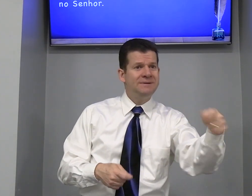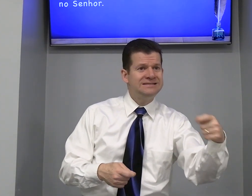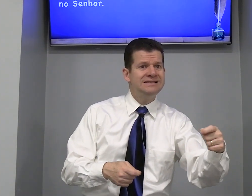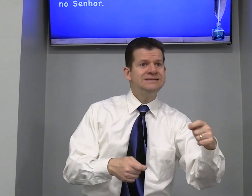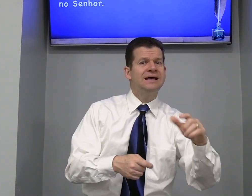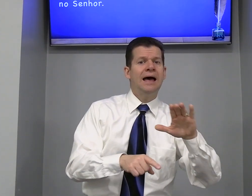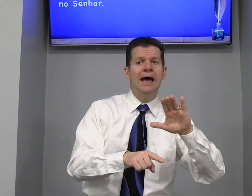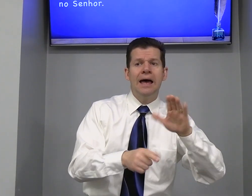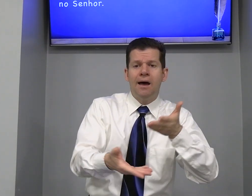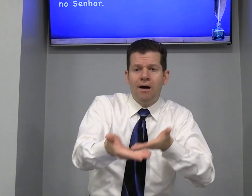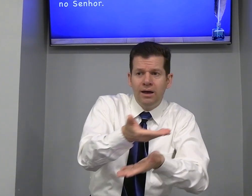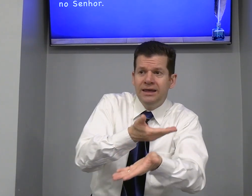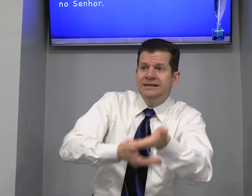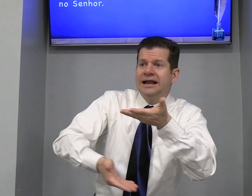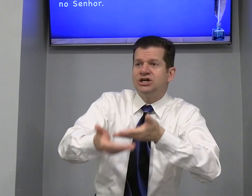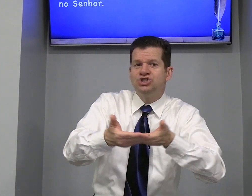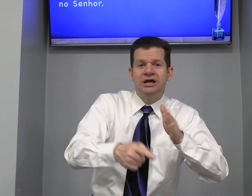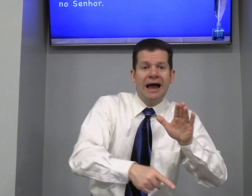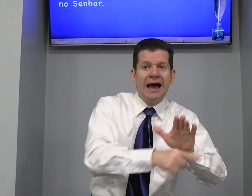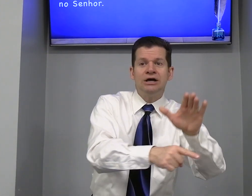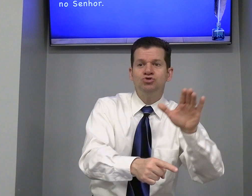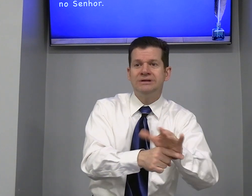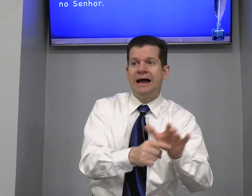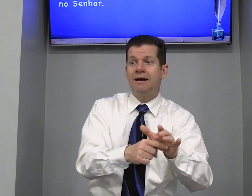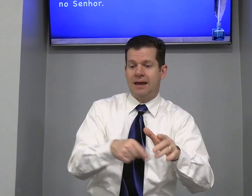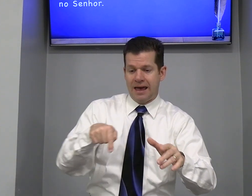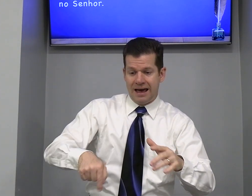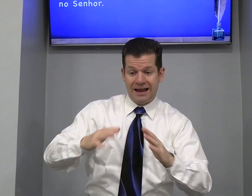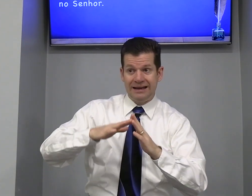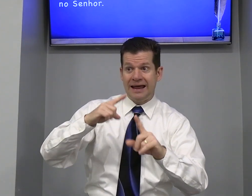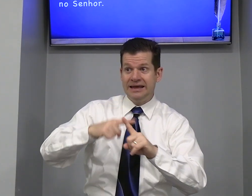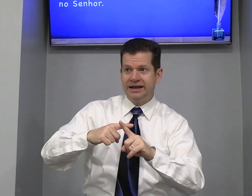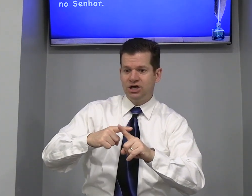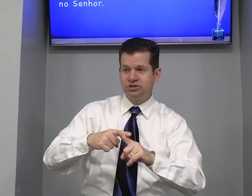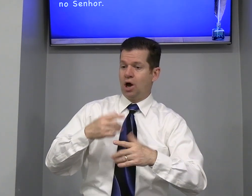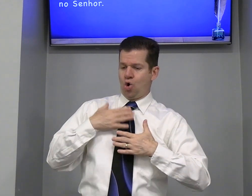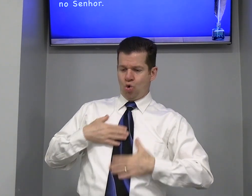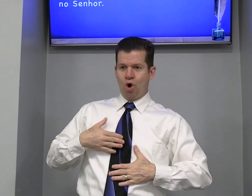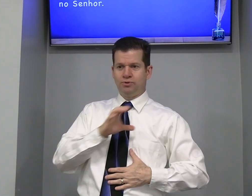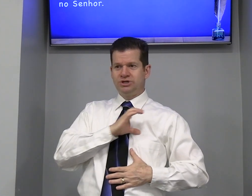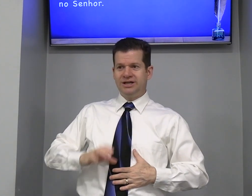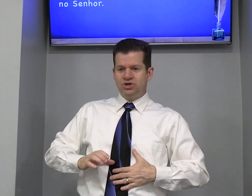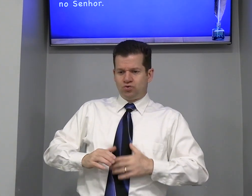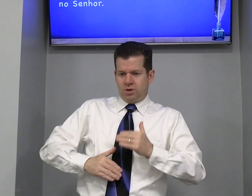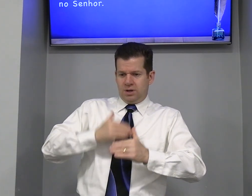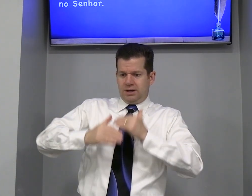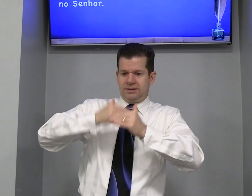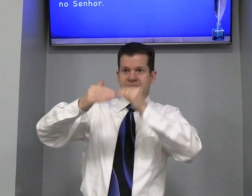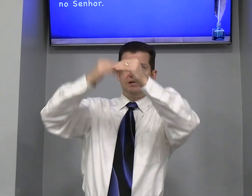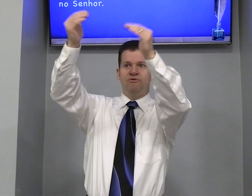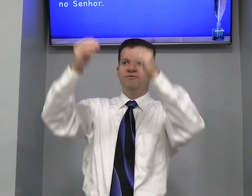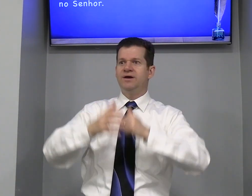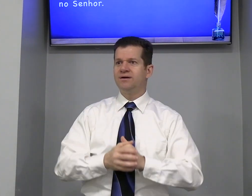precisa Interagir Ajudar A igreja Corpo de Cristo Desenvolver